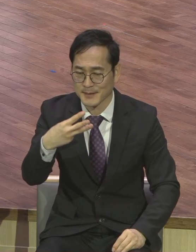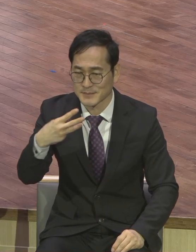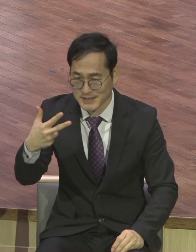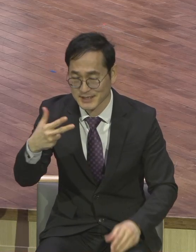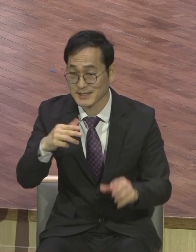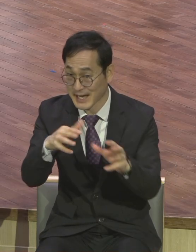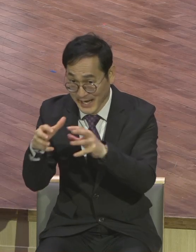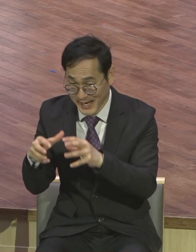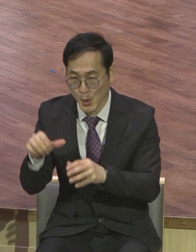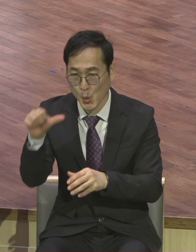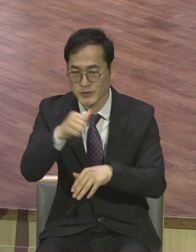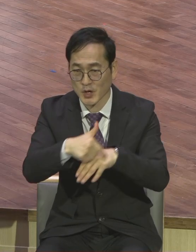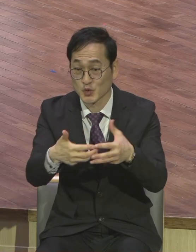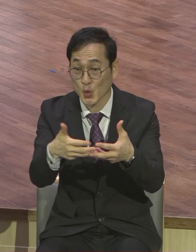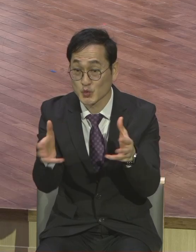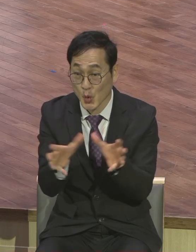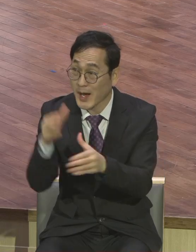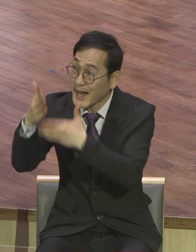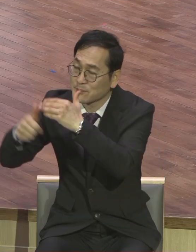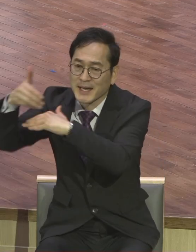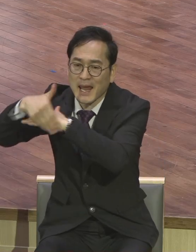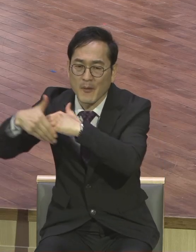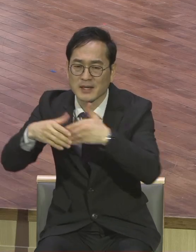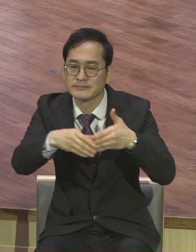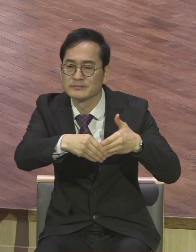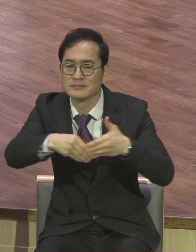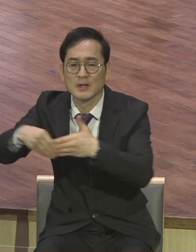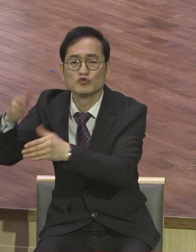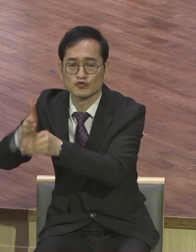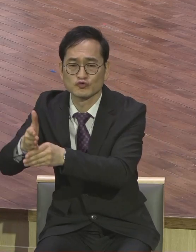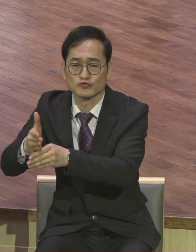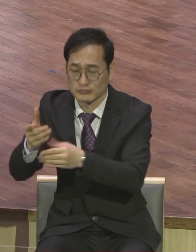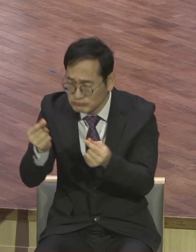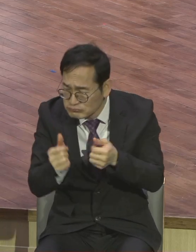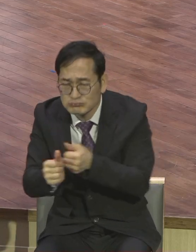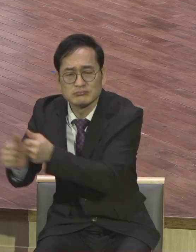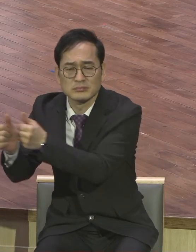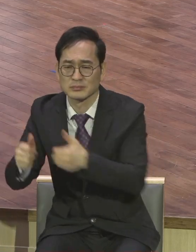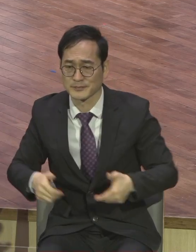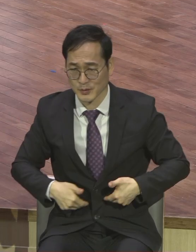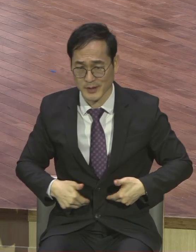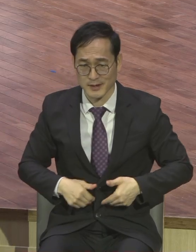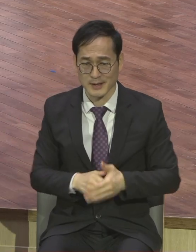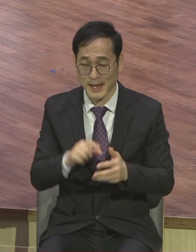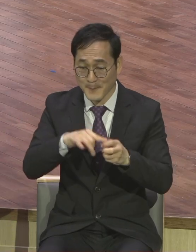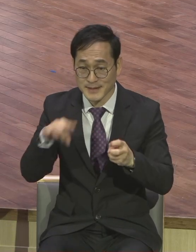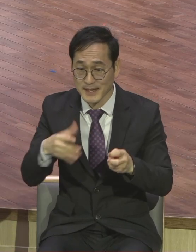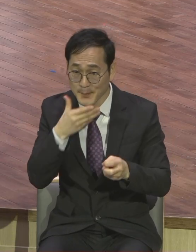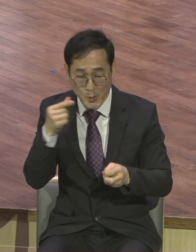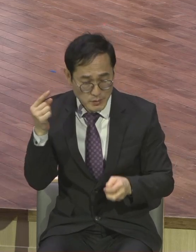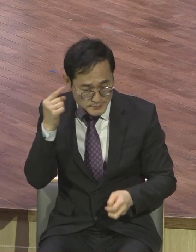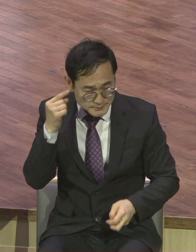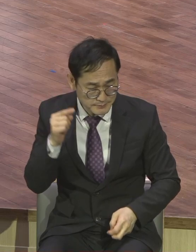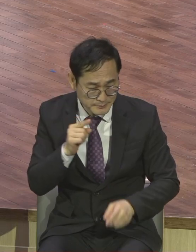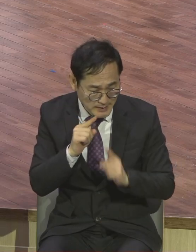향해서 흘러가고 있습니다 마태복음 입사장 14절에 보면 예수님께서 이 사실을 강조합니다 이 천국 복음이